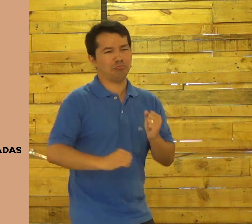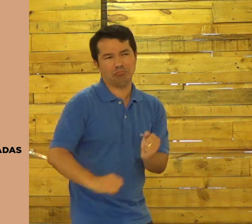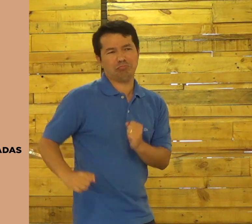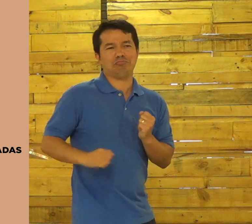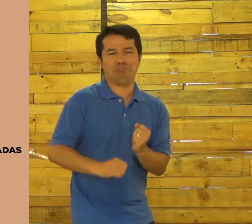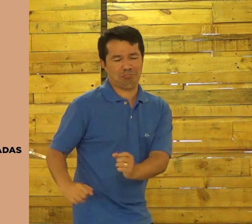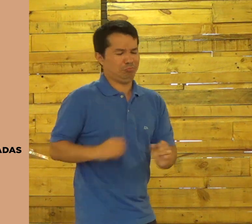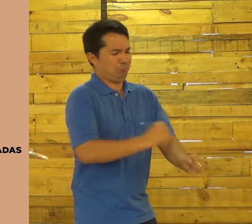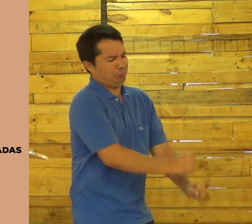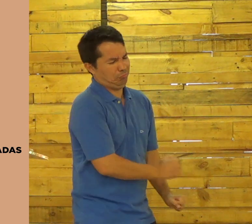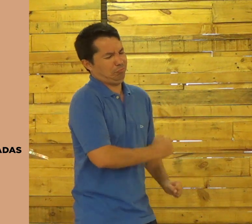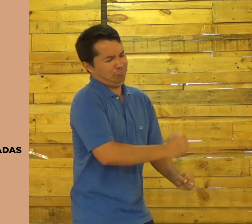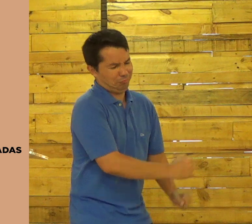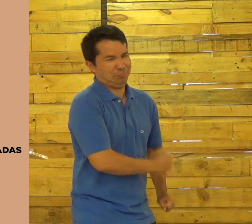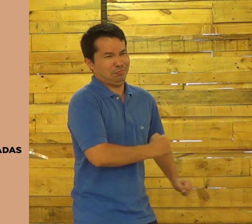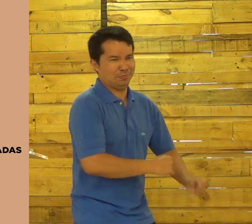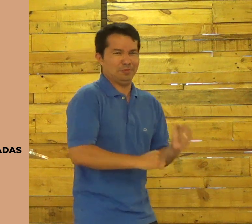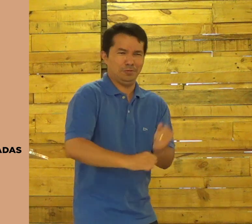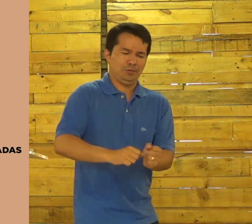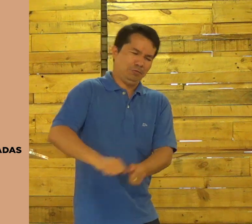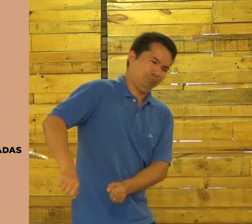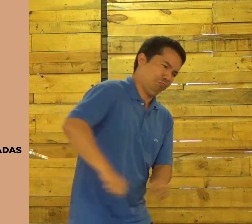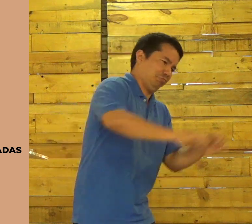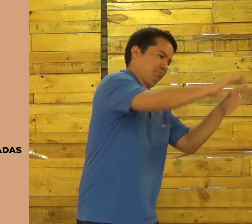foram lá, estavam verejando.